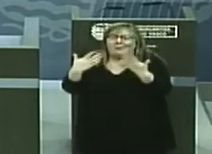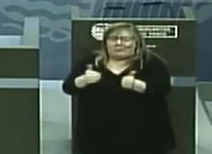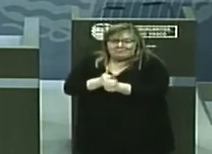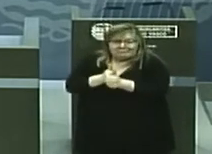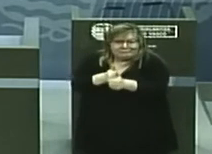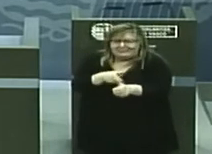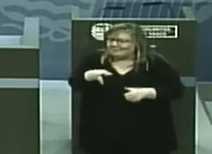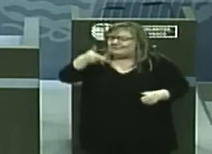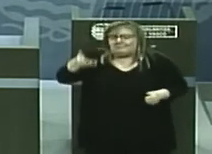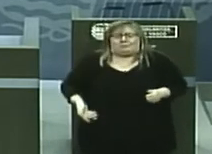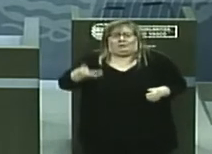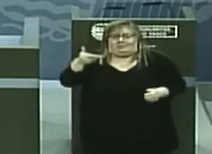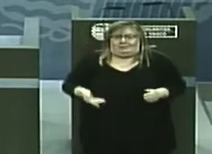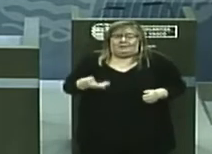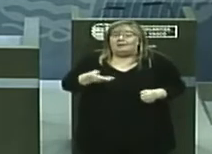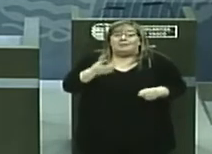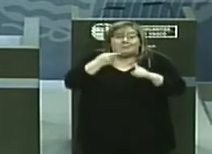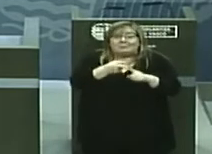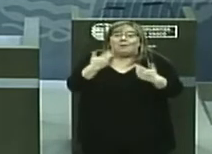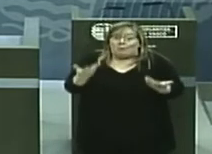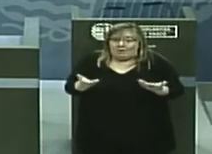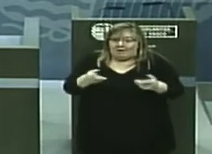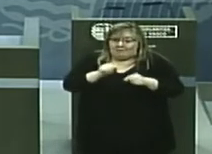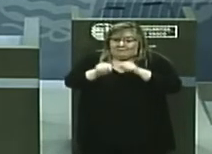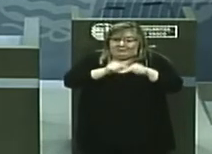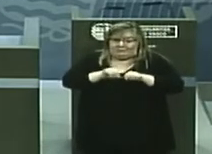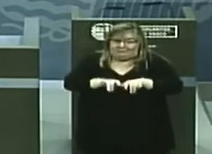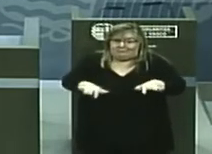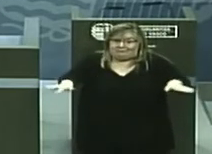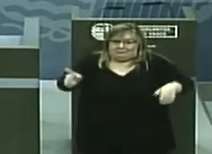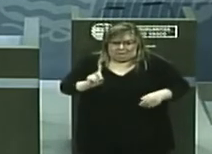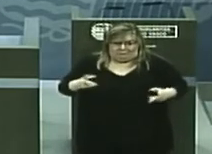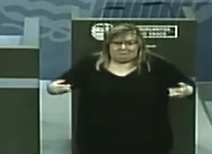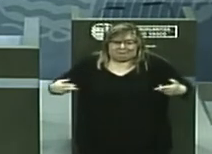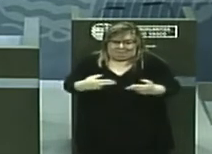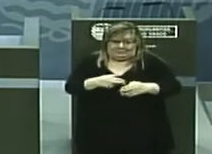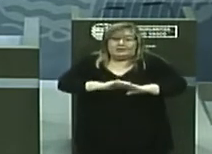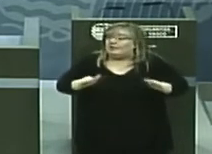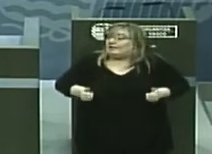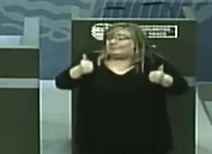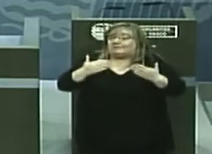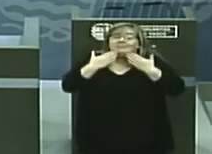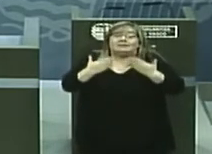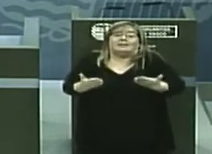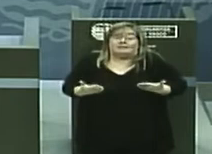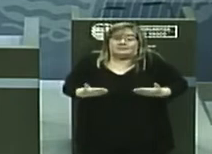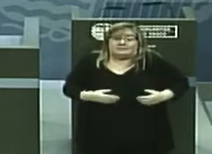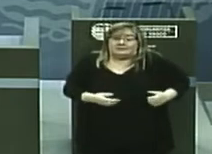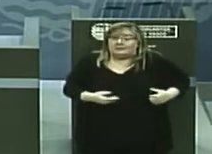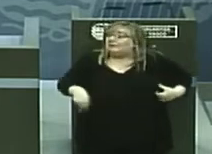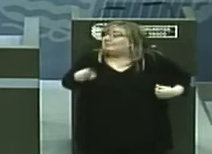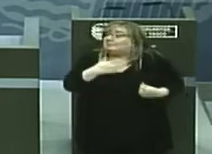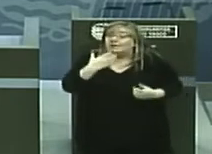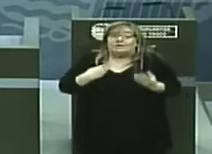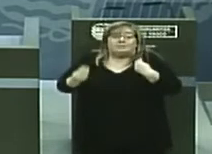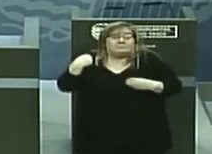es clave para evitar la propagación del virus. Nada más por mi parte, Eskerri Cascó, quedo a su